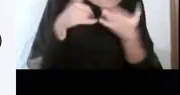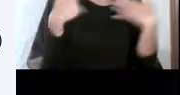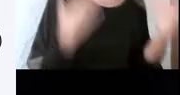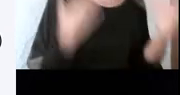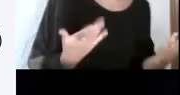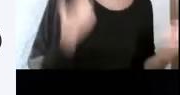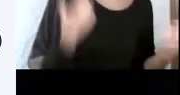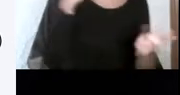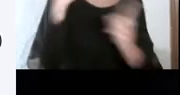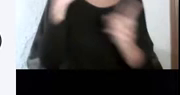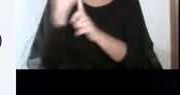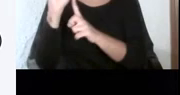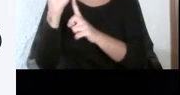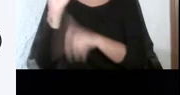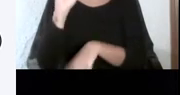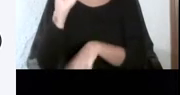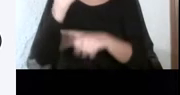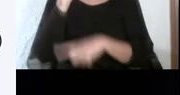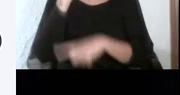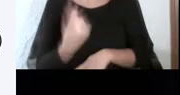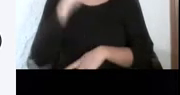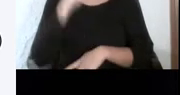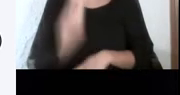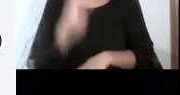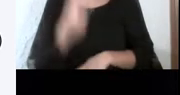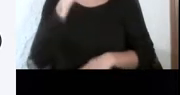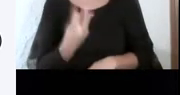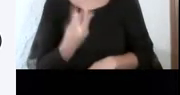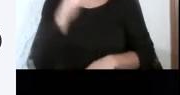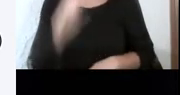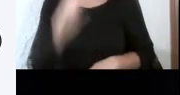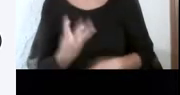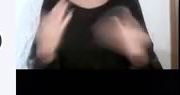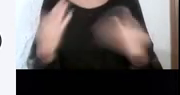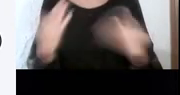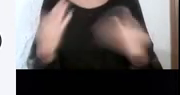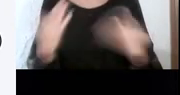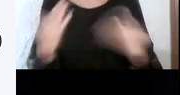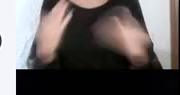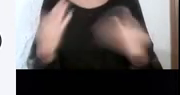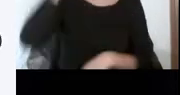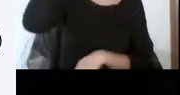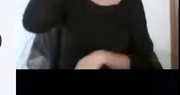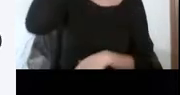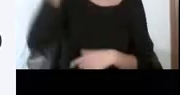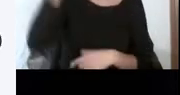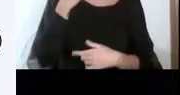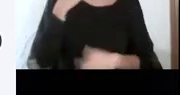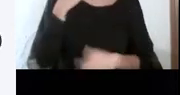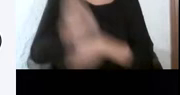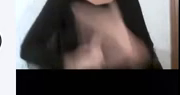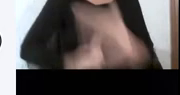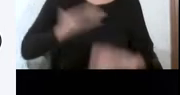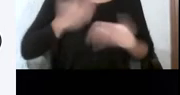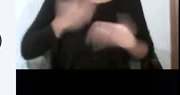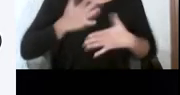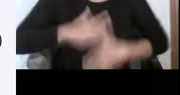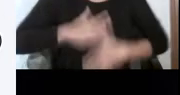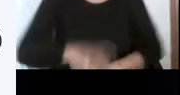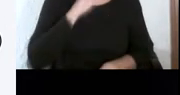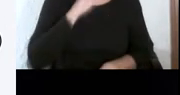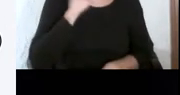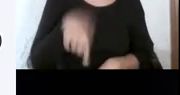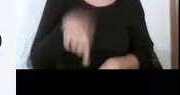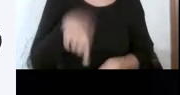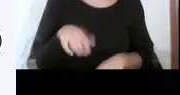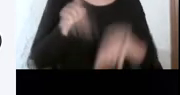nivel de conocimiento. Pero yo creo que realmente el reto es cómo llevar a cabo eso en cada una de nuestras